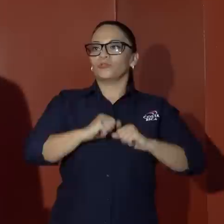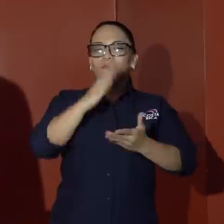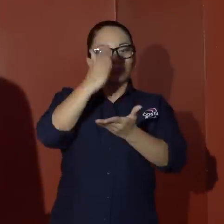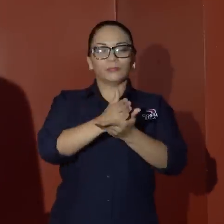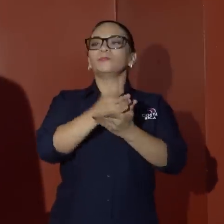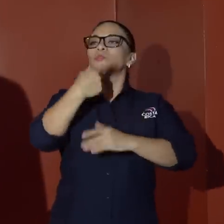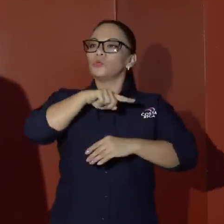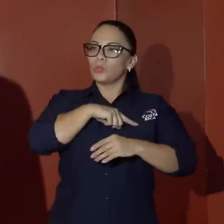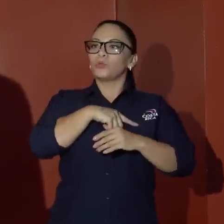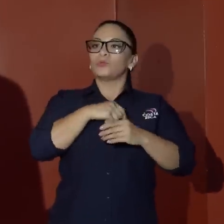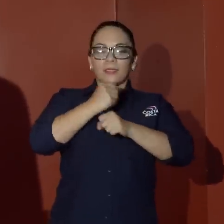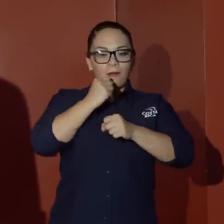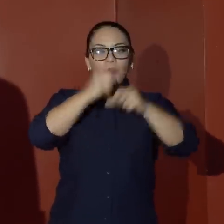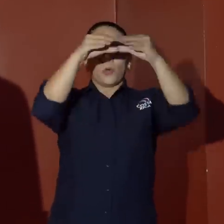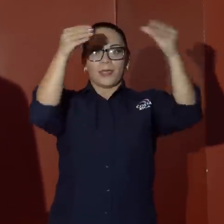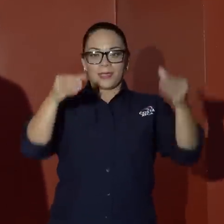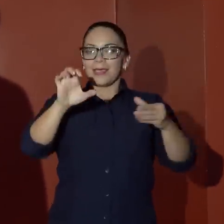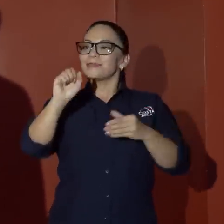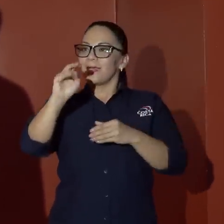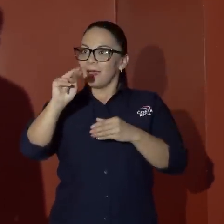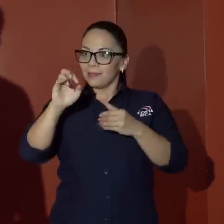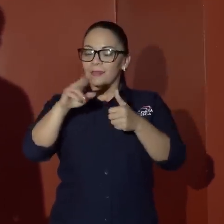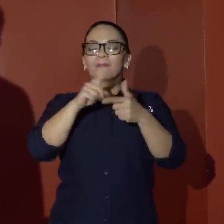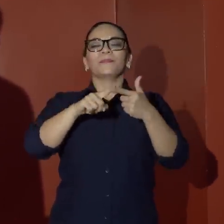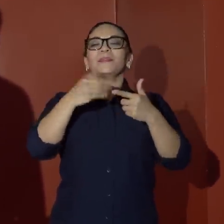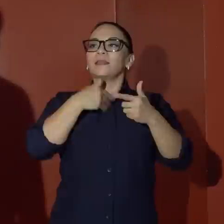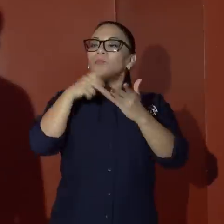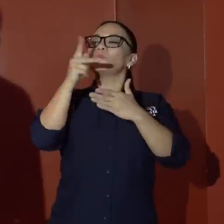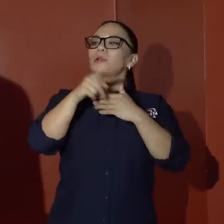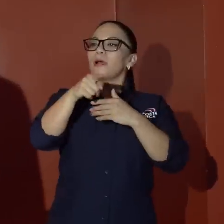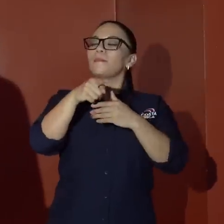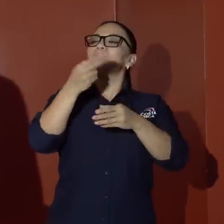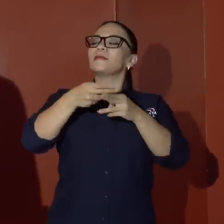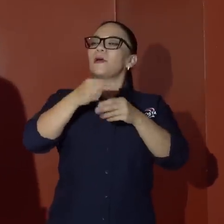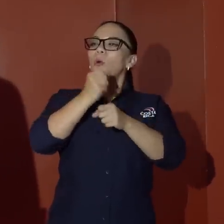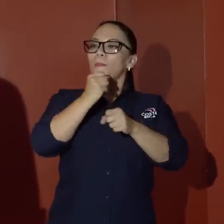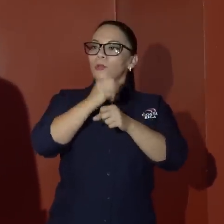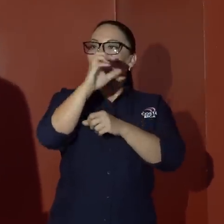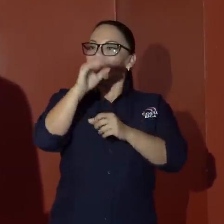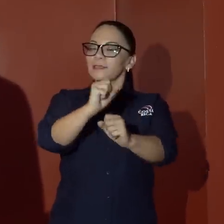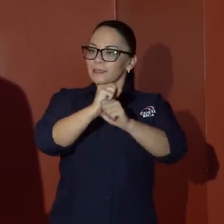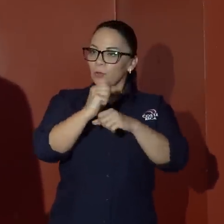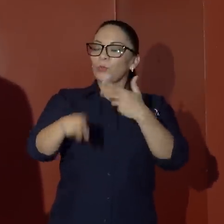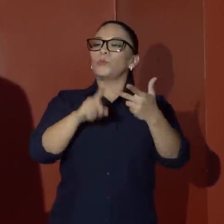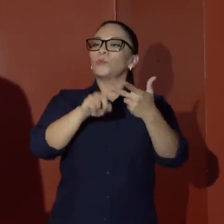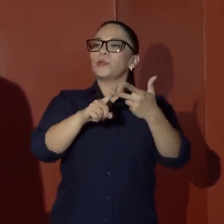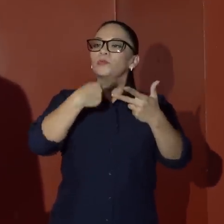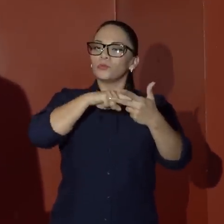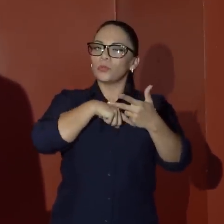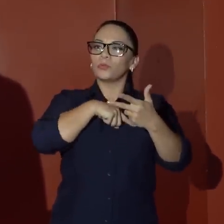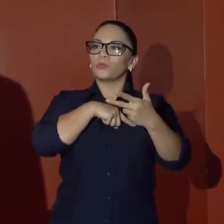eso estamos con escáneres, para eso estamos en Operación Costa Rica Segura, para eso estamos con